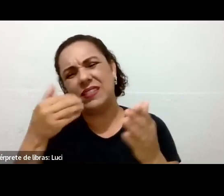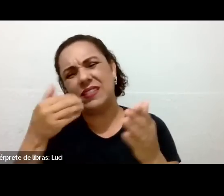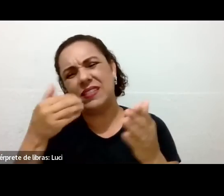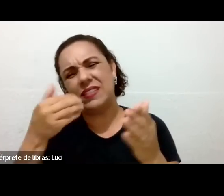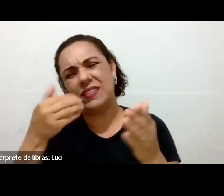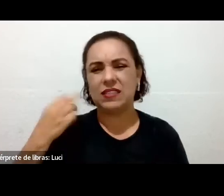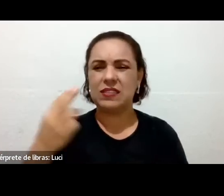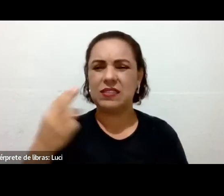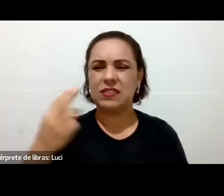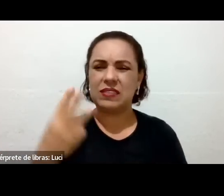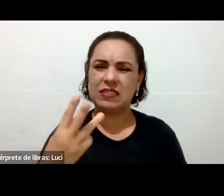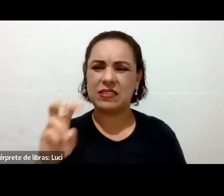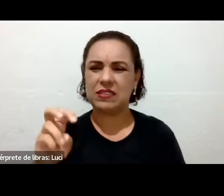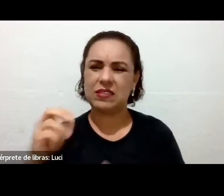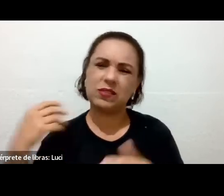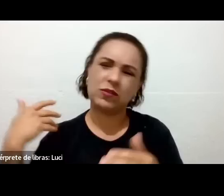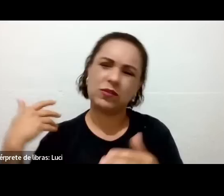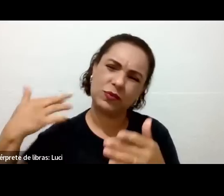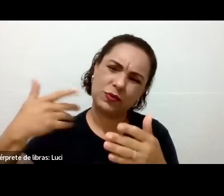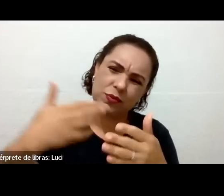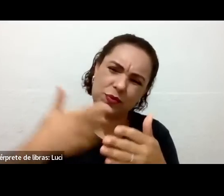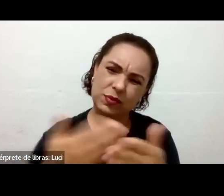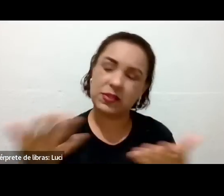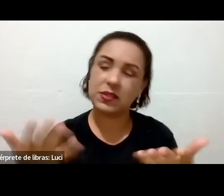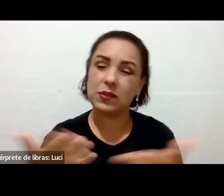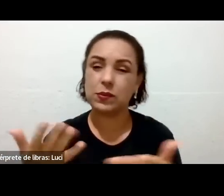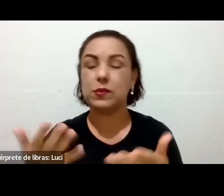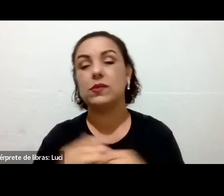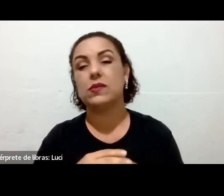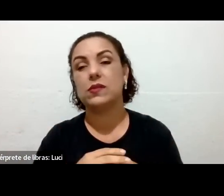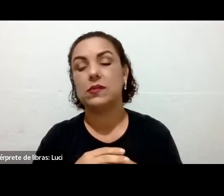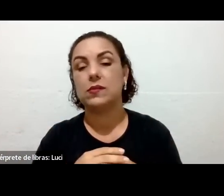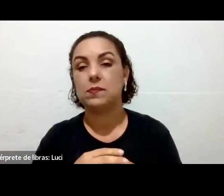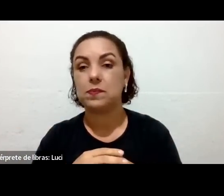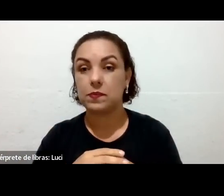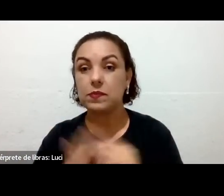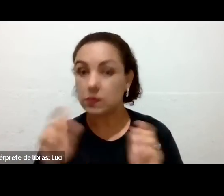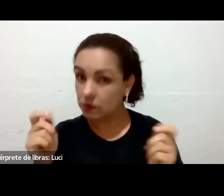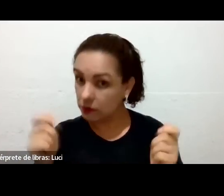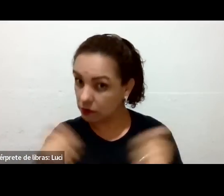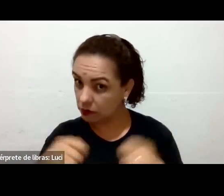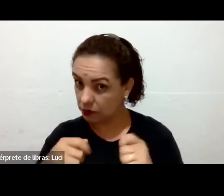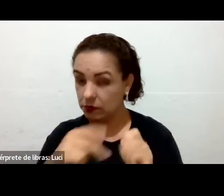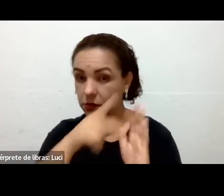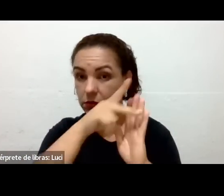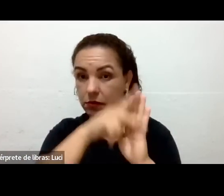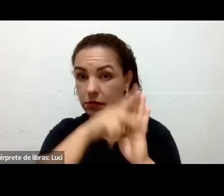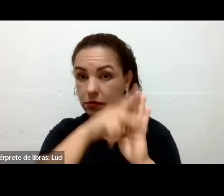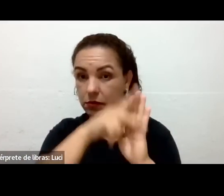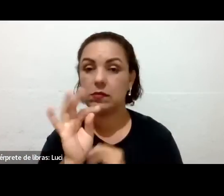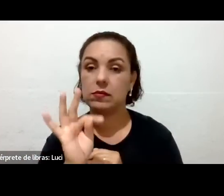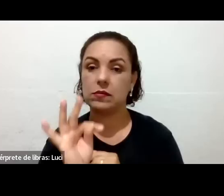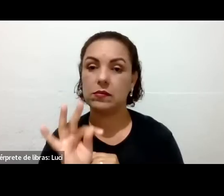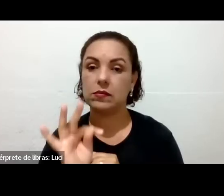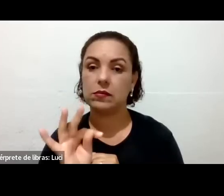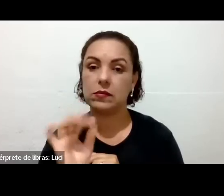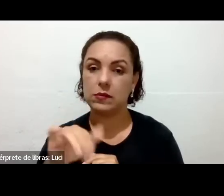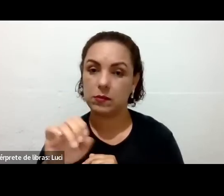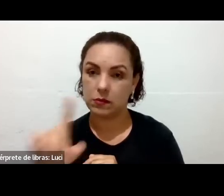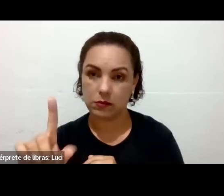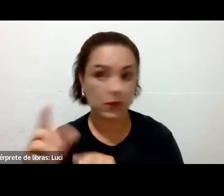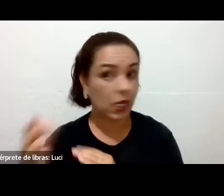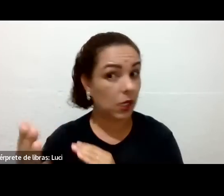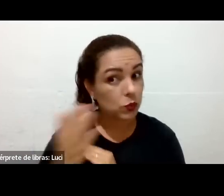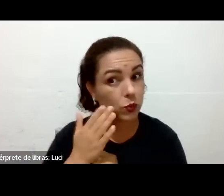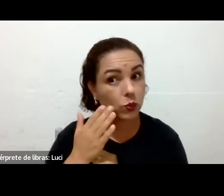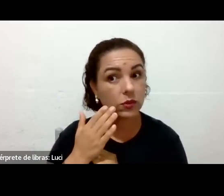Então, a minha ideia é saber até que ponto eu poderia ter um benefício relacionado